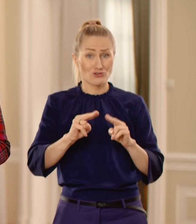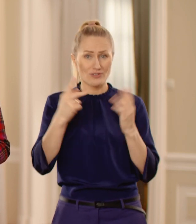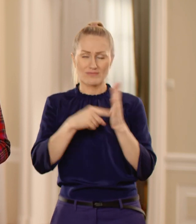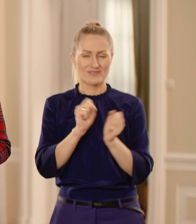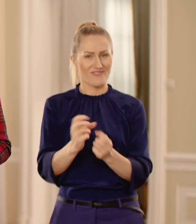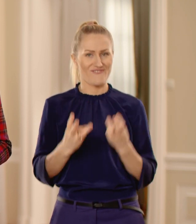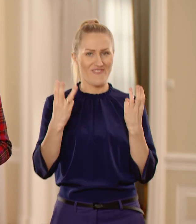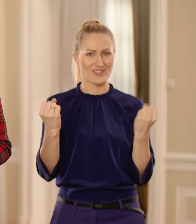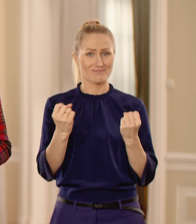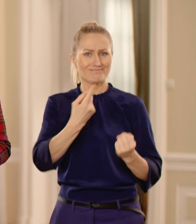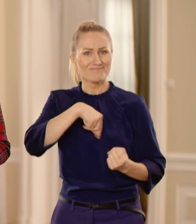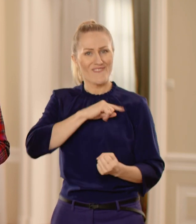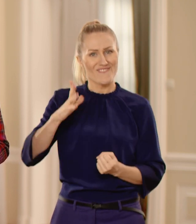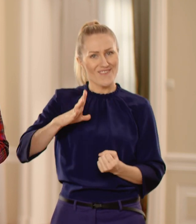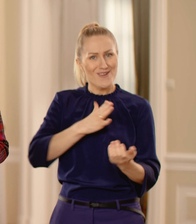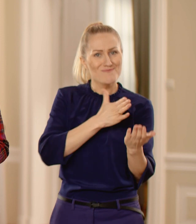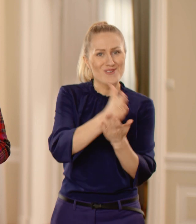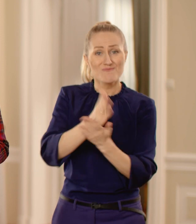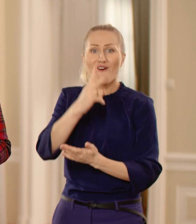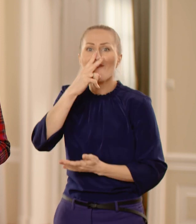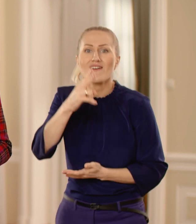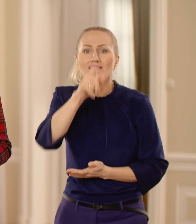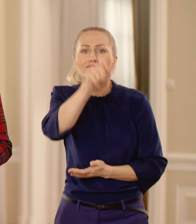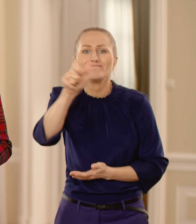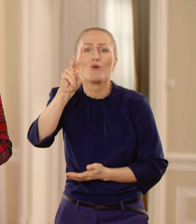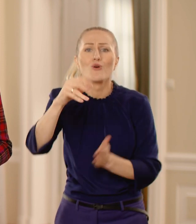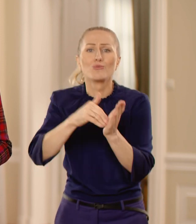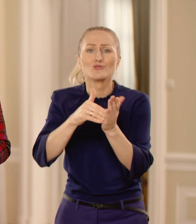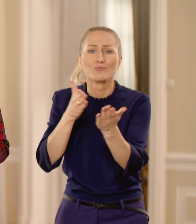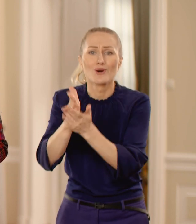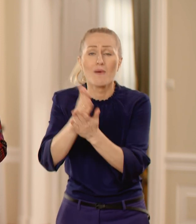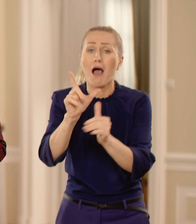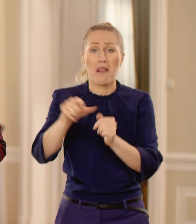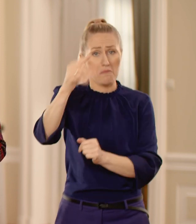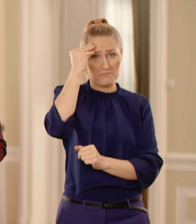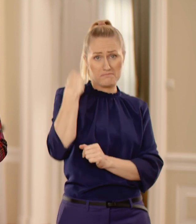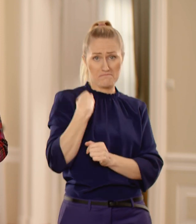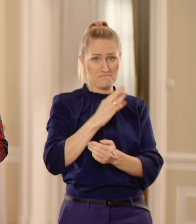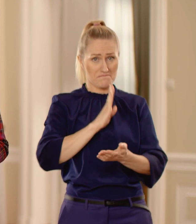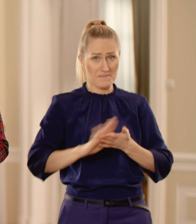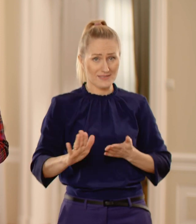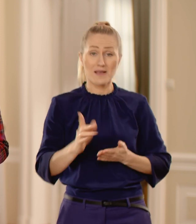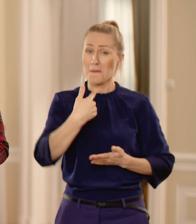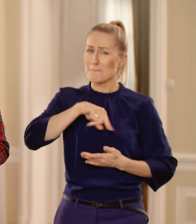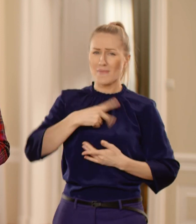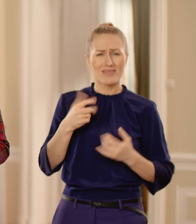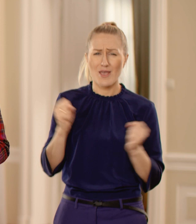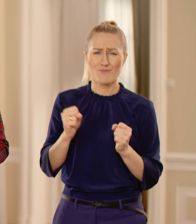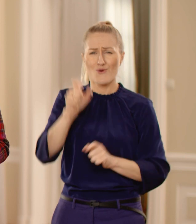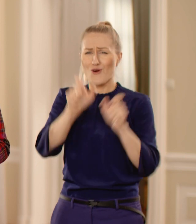ważny. Pomagajmy i zobaczmy tych, którzy naszej pomocy potrzebują, ale rzadko o nią proszą. Nie bójmy się